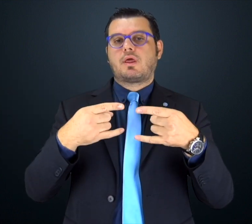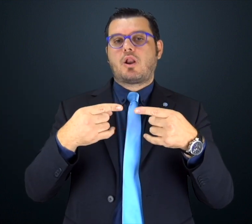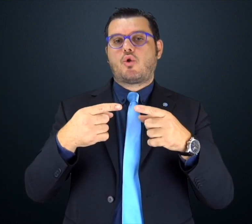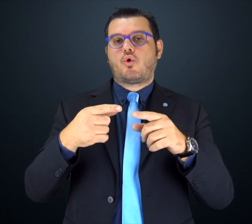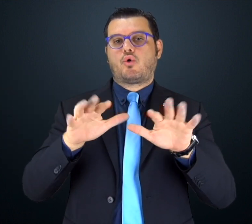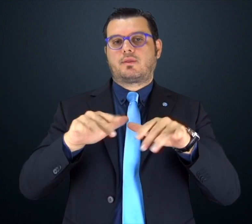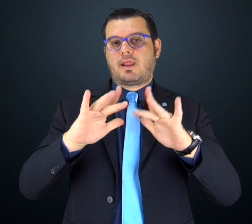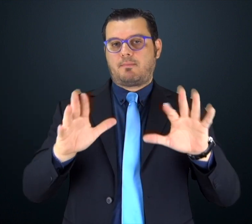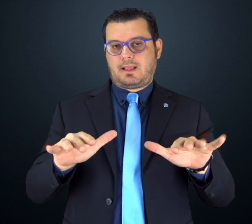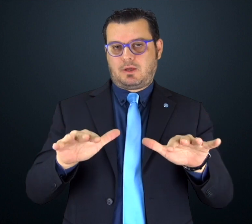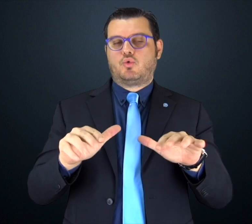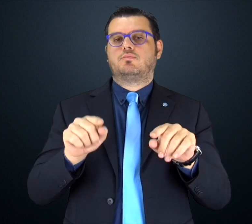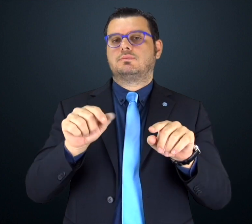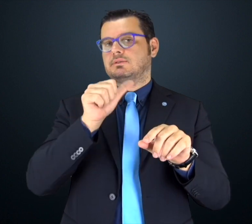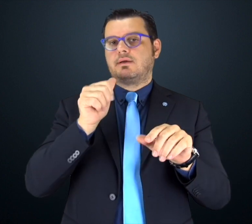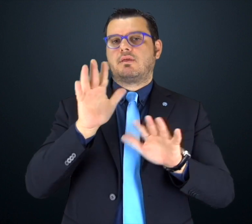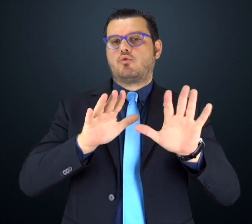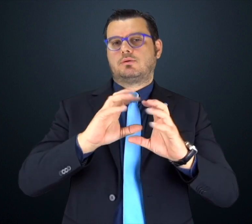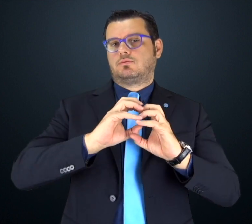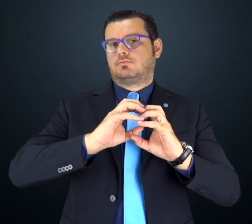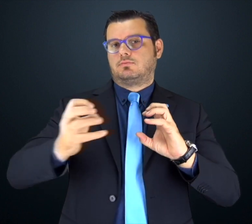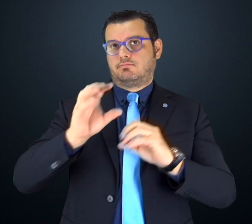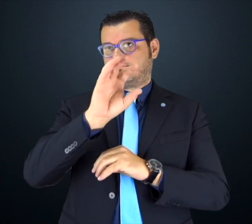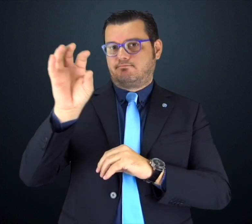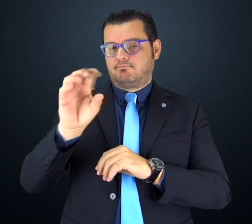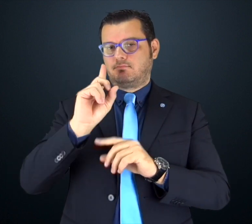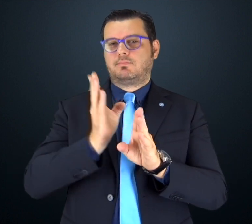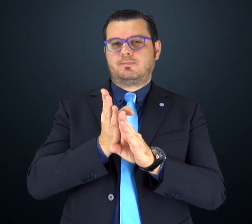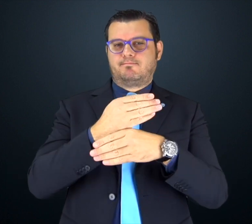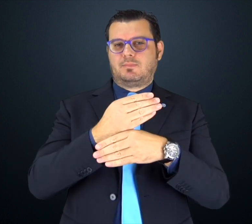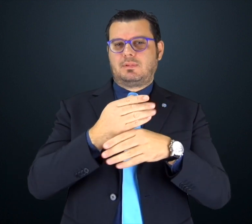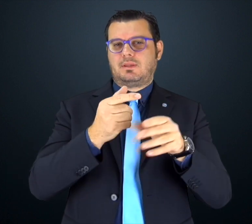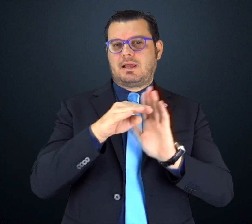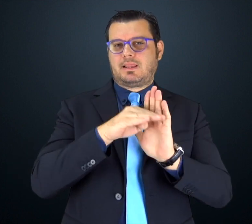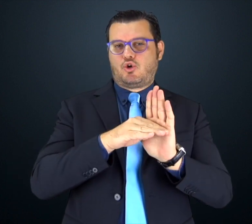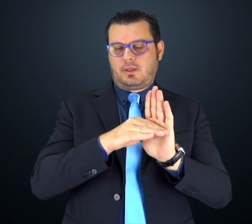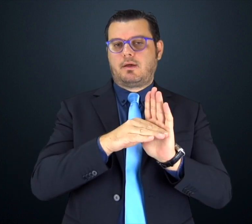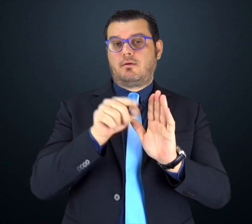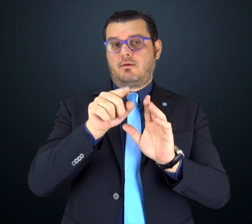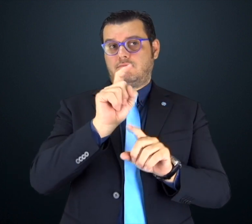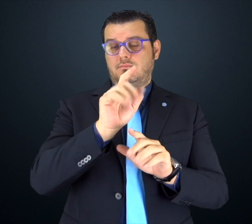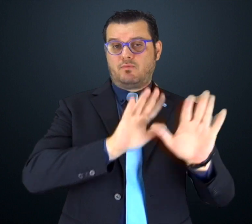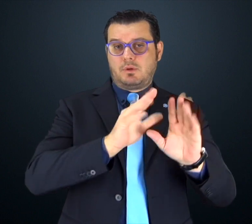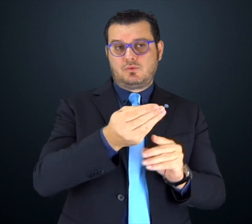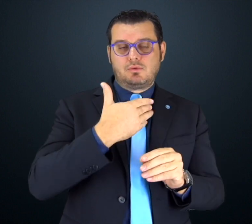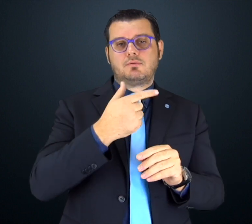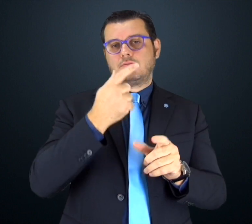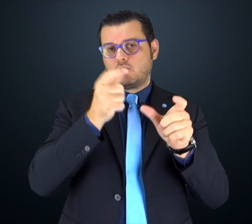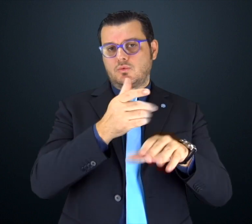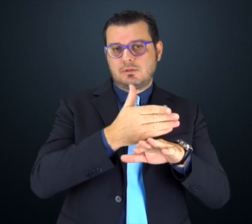Dal tesseramento alla legislazione sulla sordità fino alla scuola e quant'altro. Sito che è comunque in